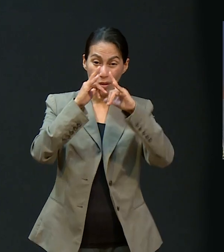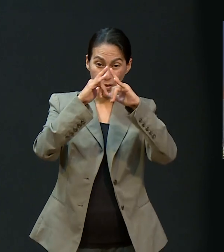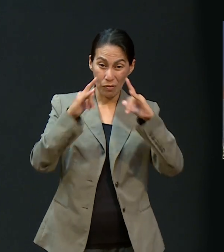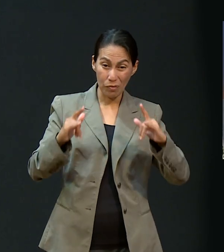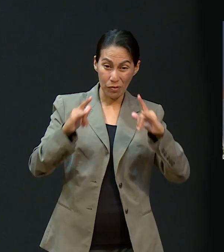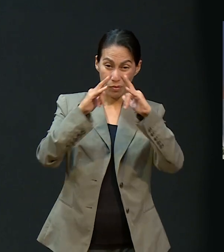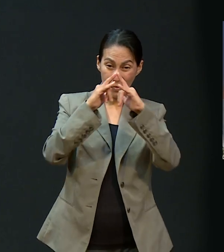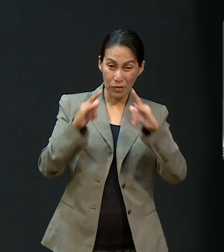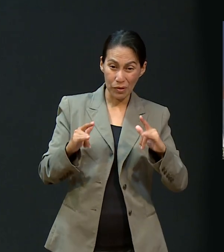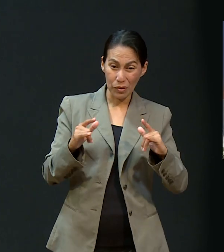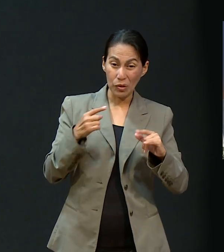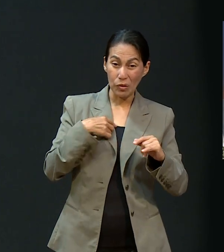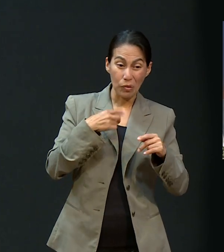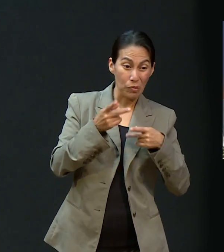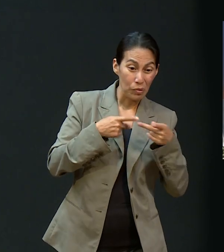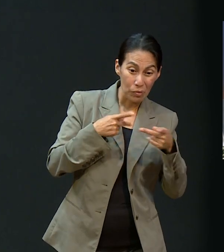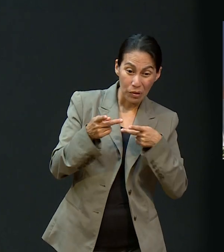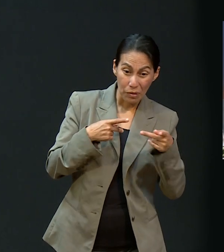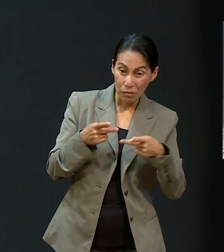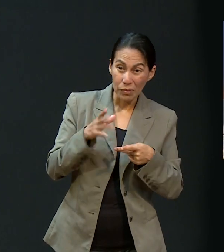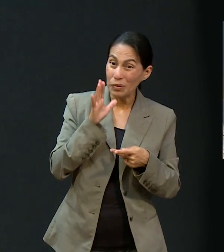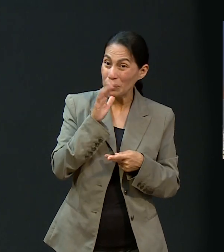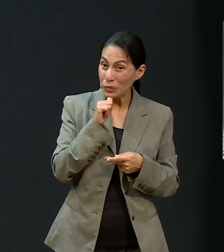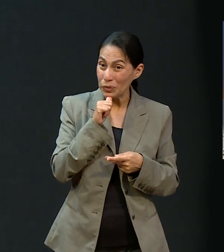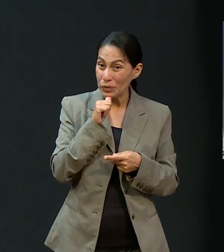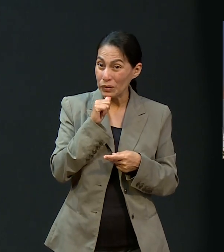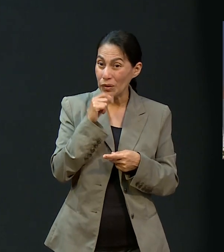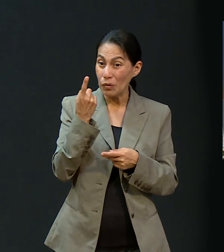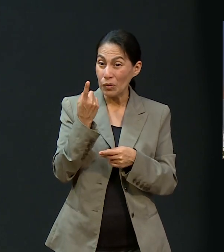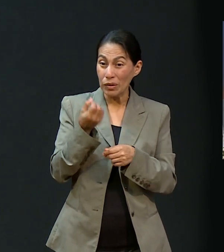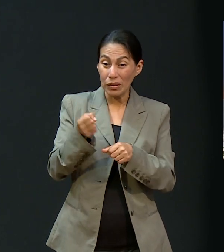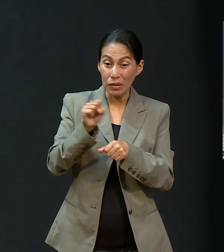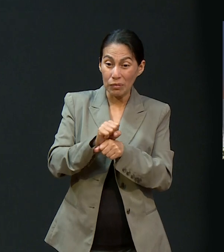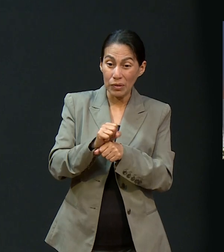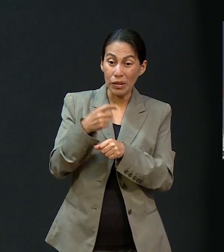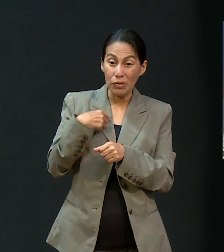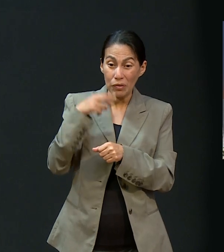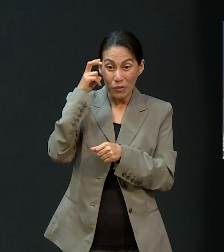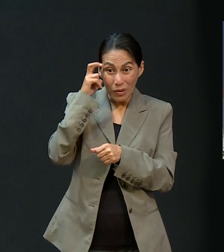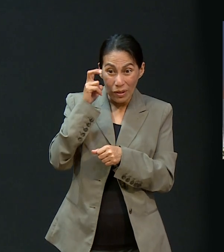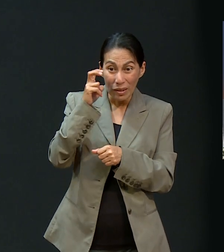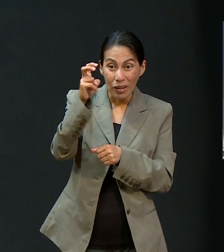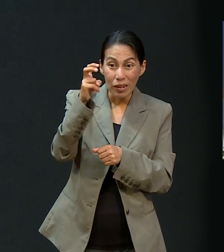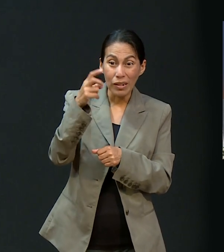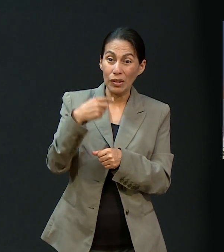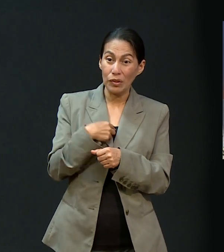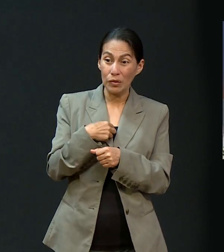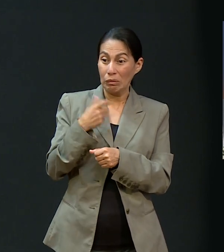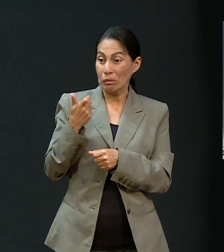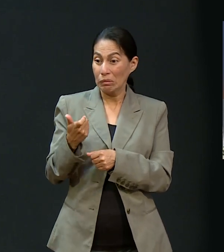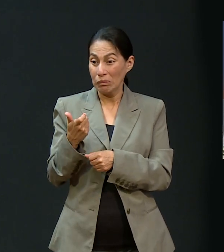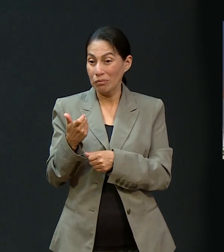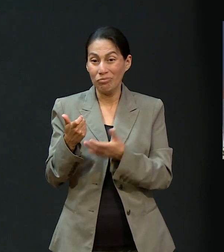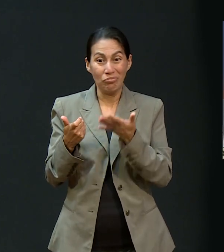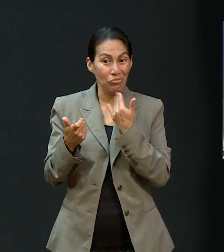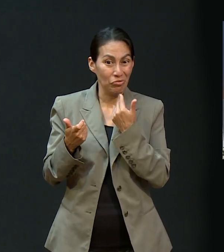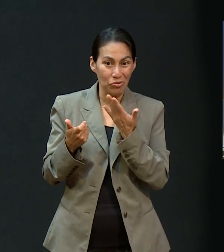gastos. Vino un camporín. O sea, no me dio tiempo de prepararme. Estábamos a una semana de que yo tenía que viajar